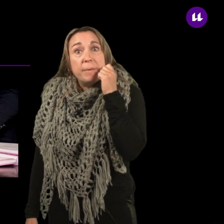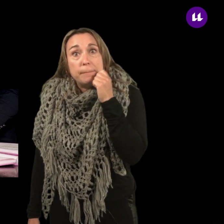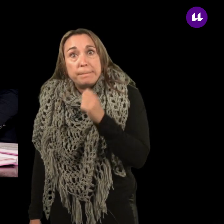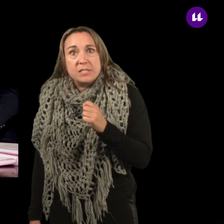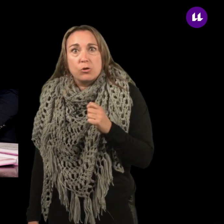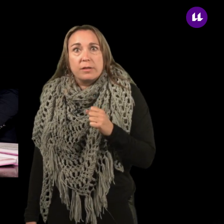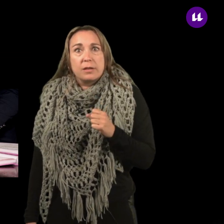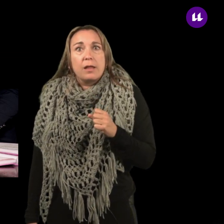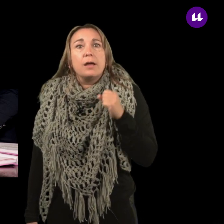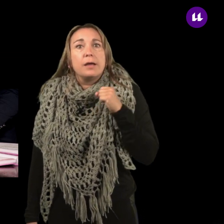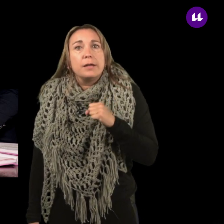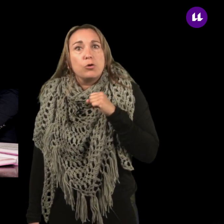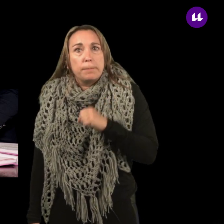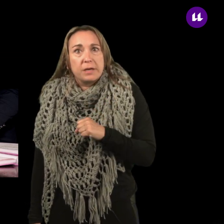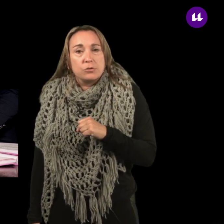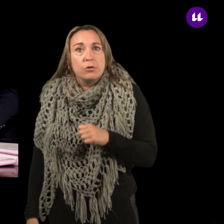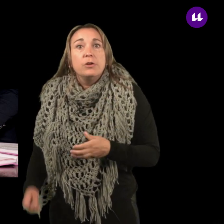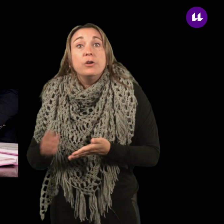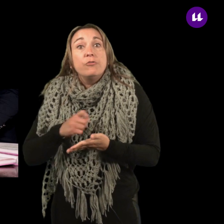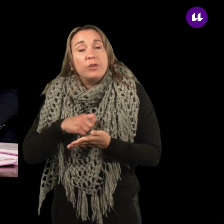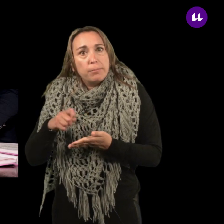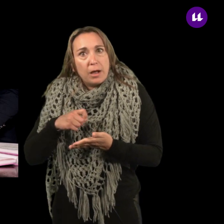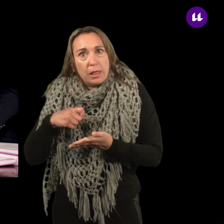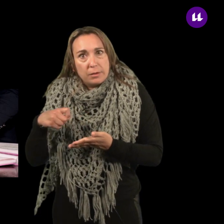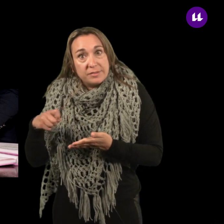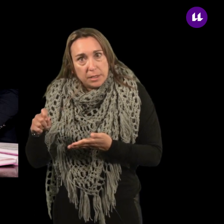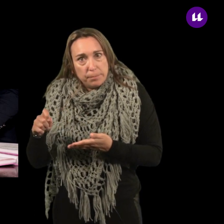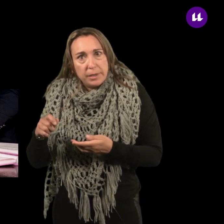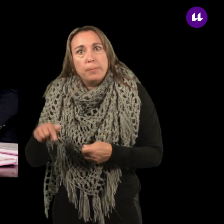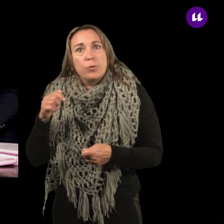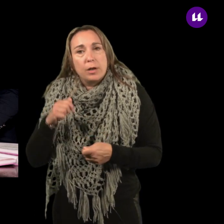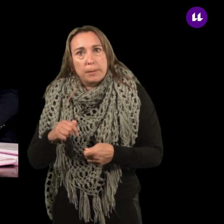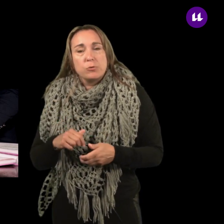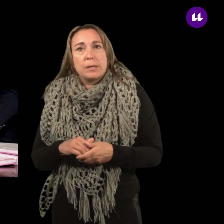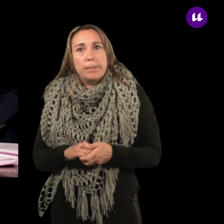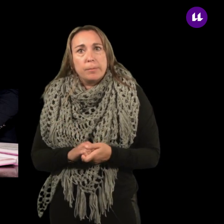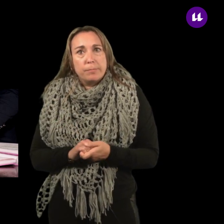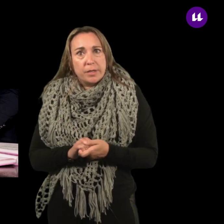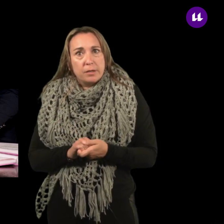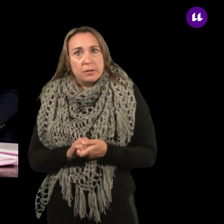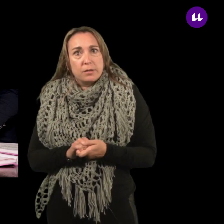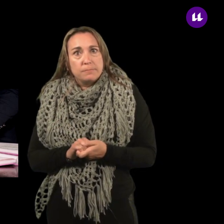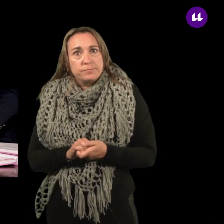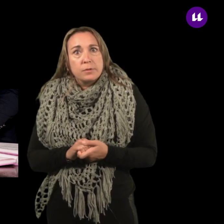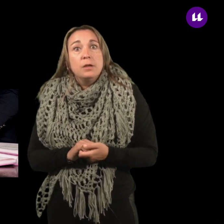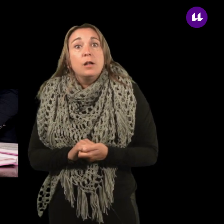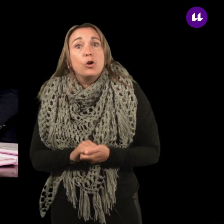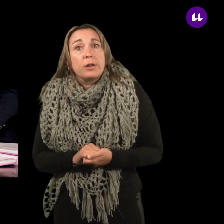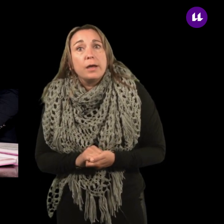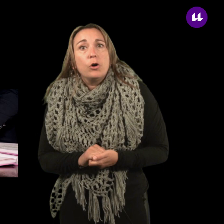permiso de entrada en estos espacios, firmada siempre por el responsable pertinente. Los riesgos